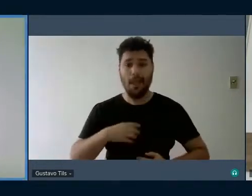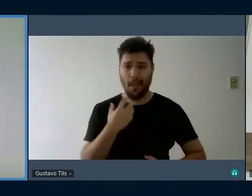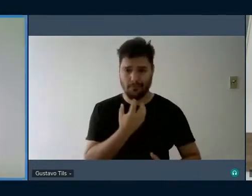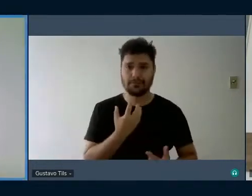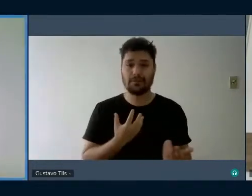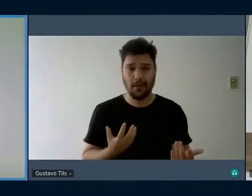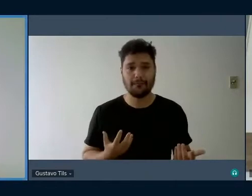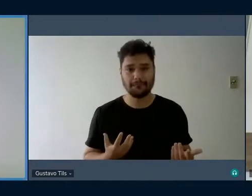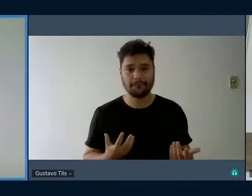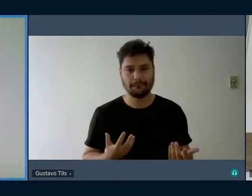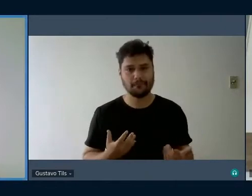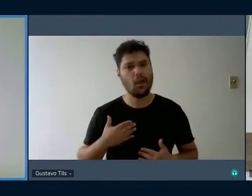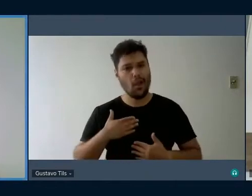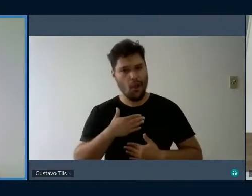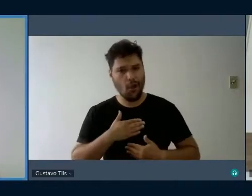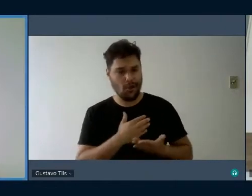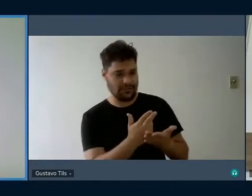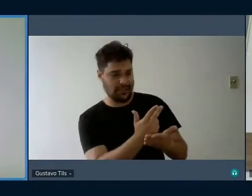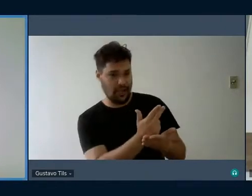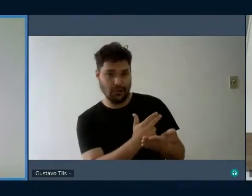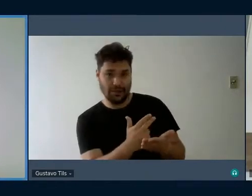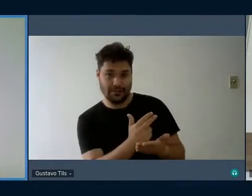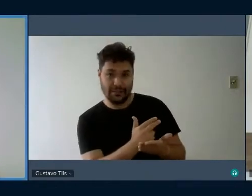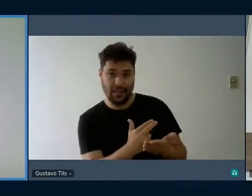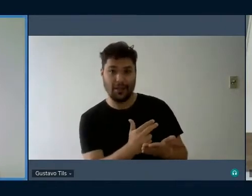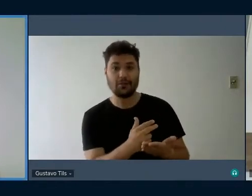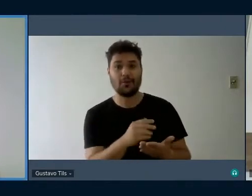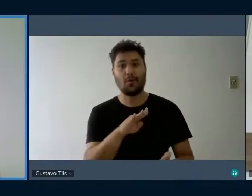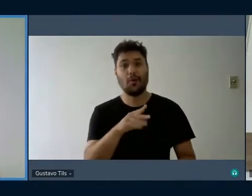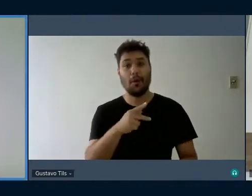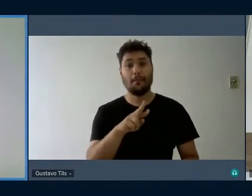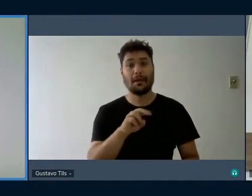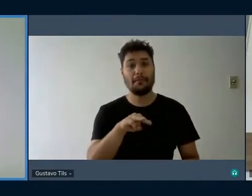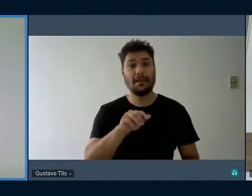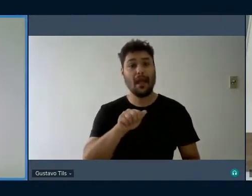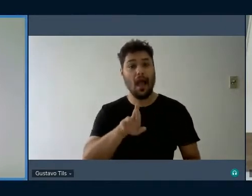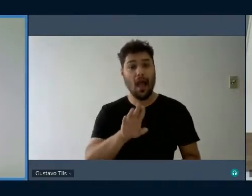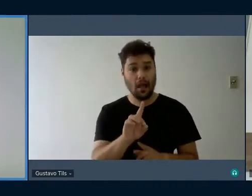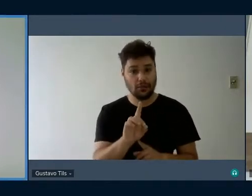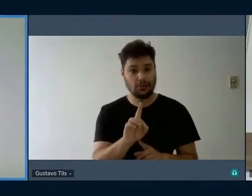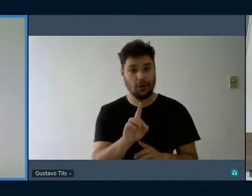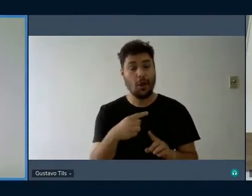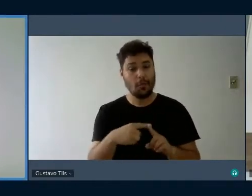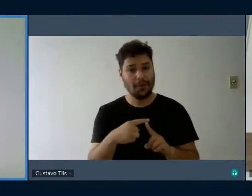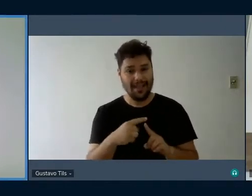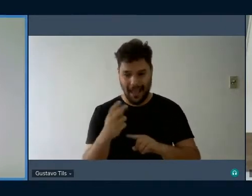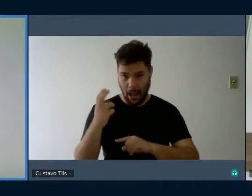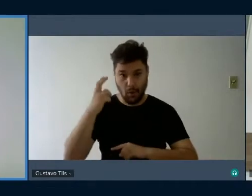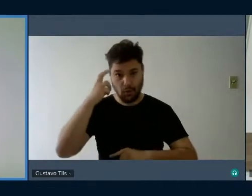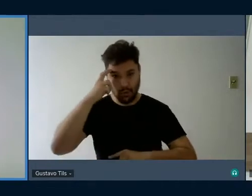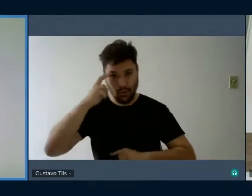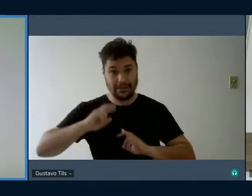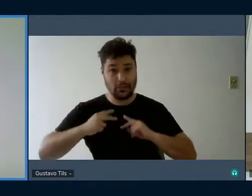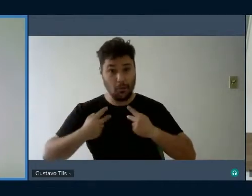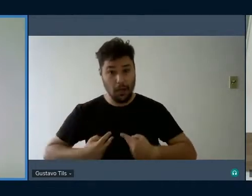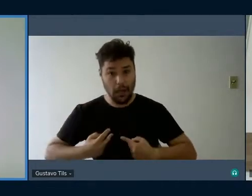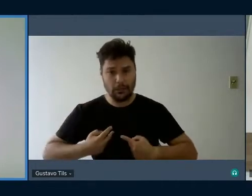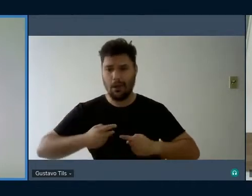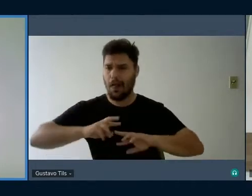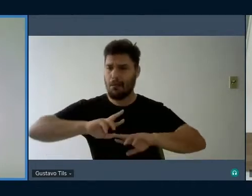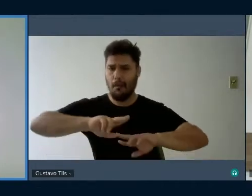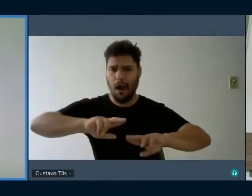Adorei o desenho do DNA e contemplo que a cultura, no caso humano, tudo permeia.